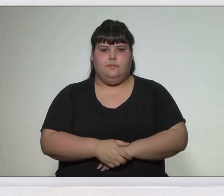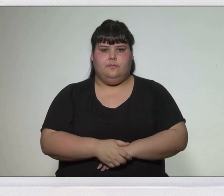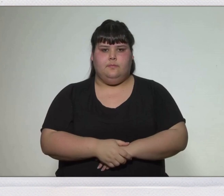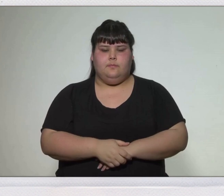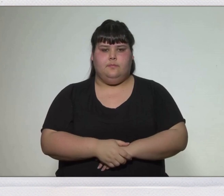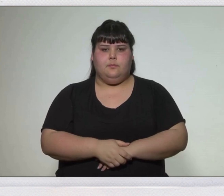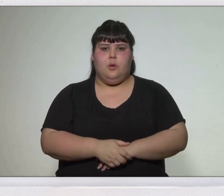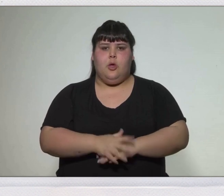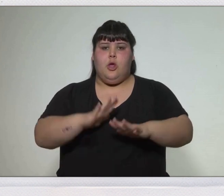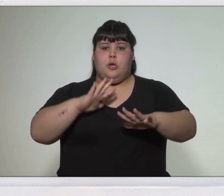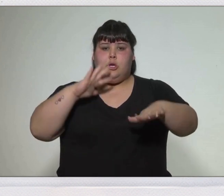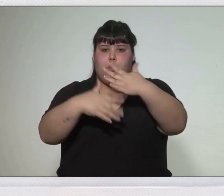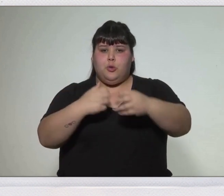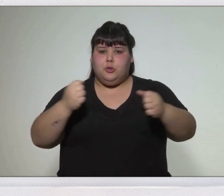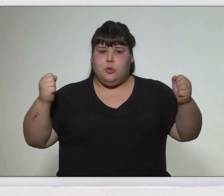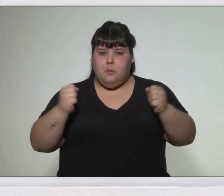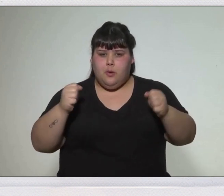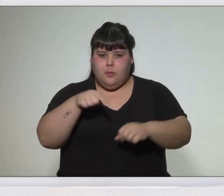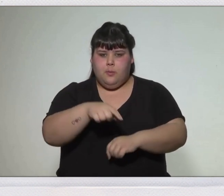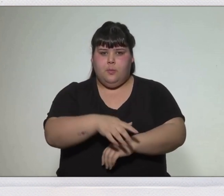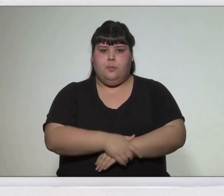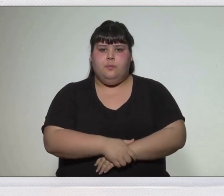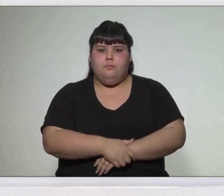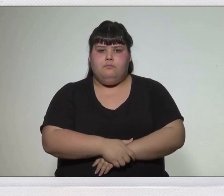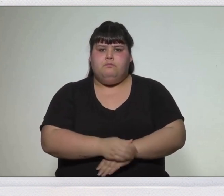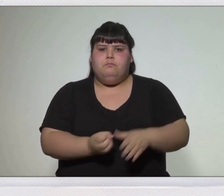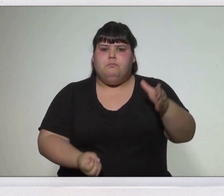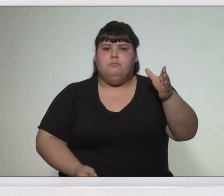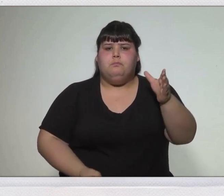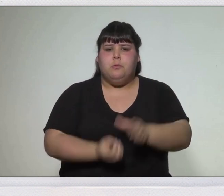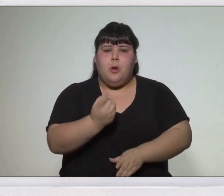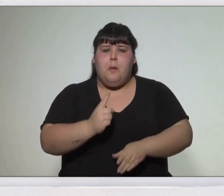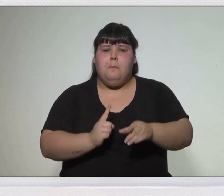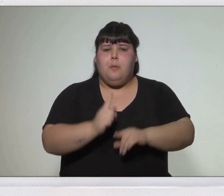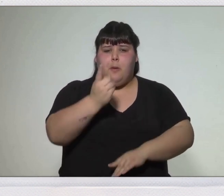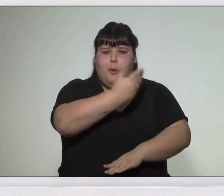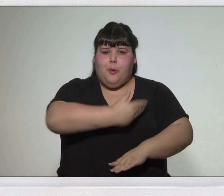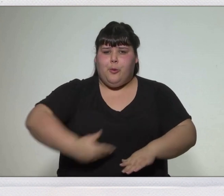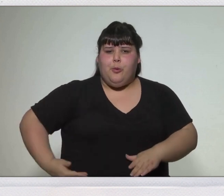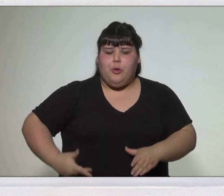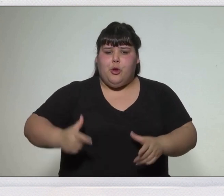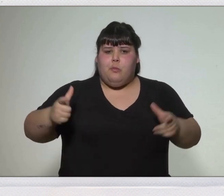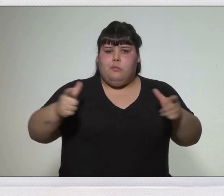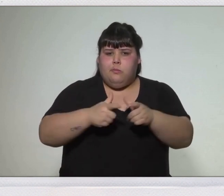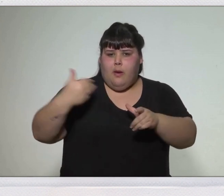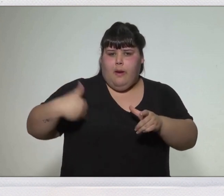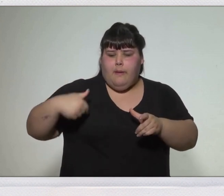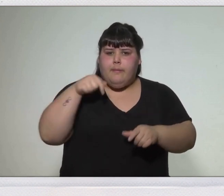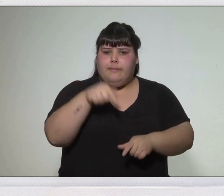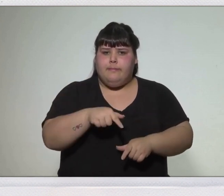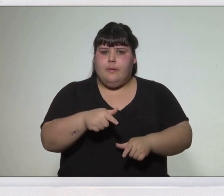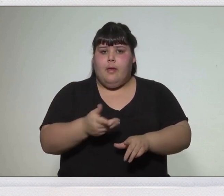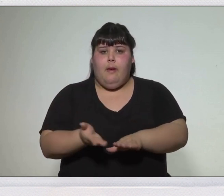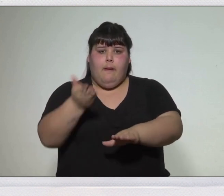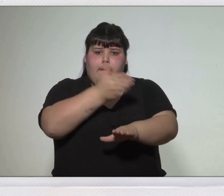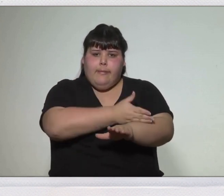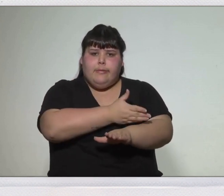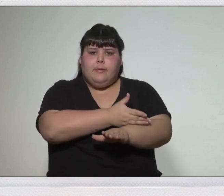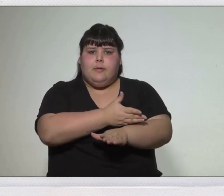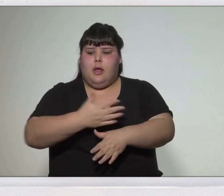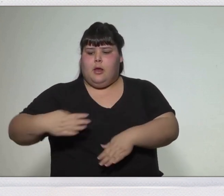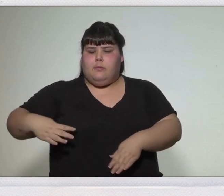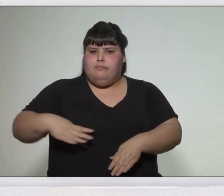revolución de mayo se conforma el primer gobierno criollo tras la invasión de napoleón a